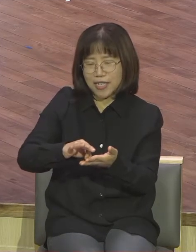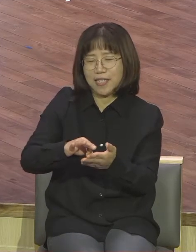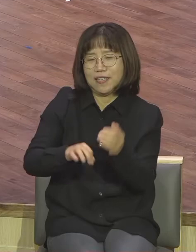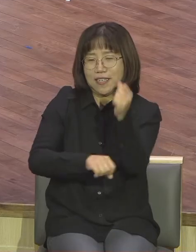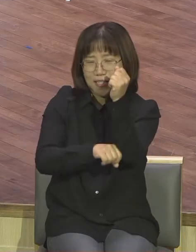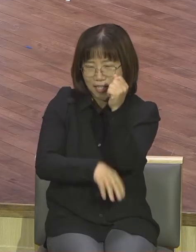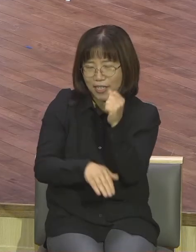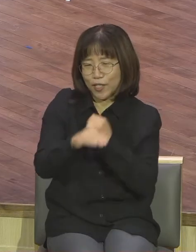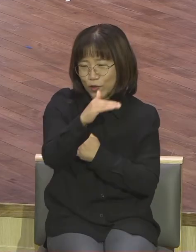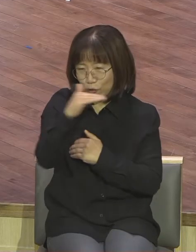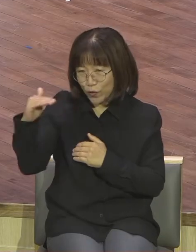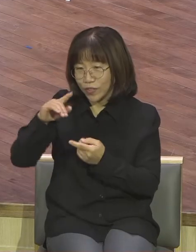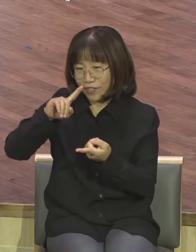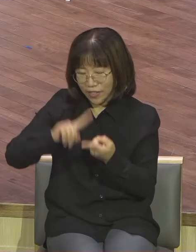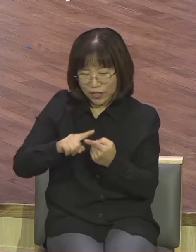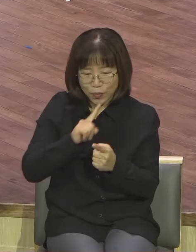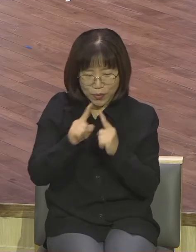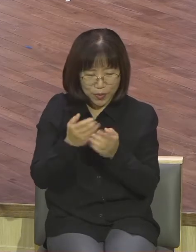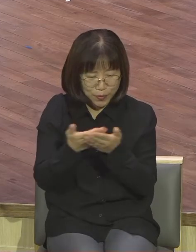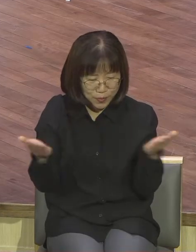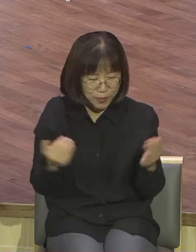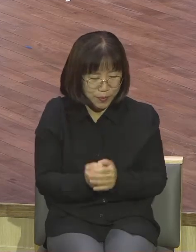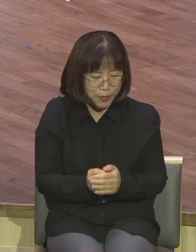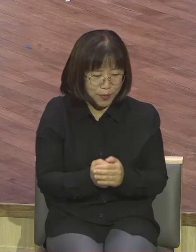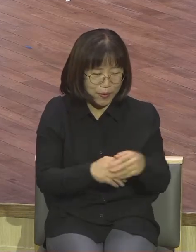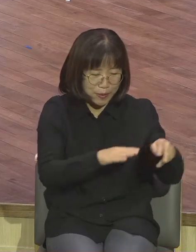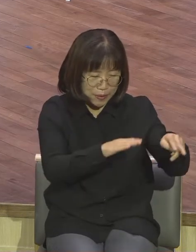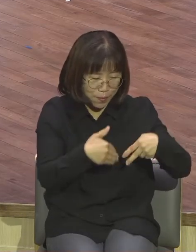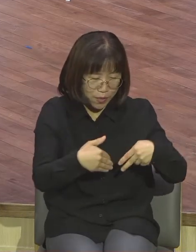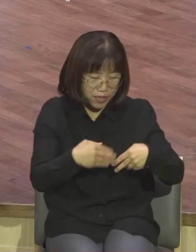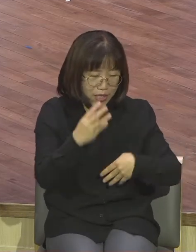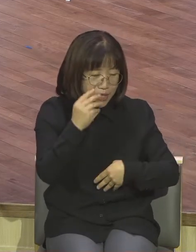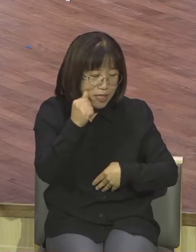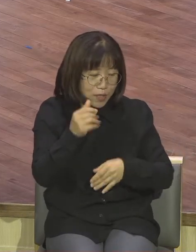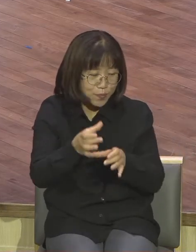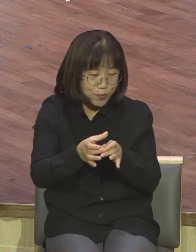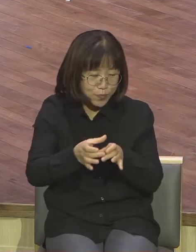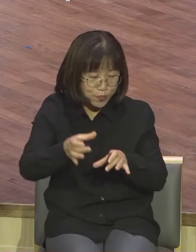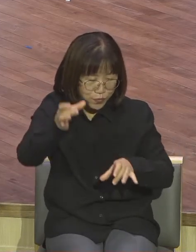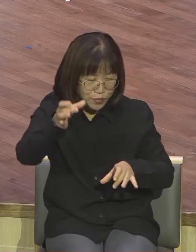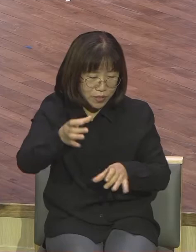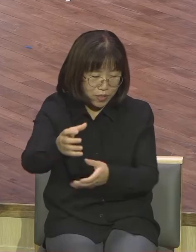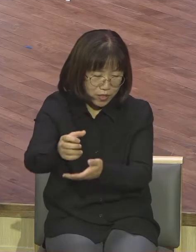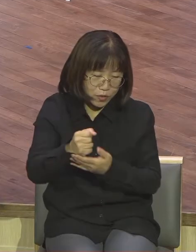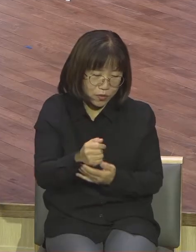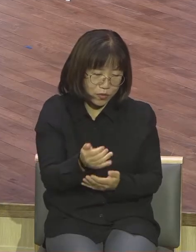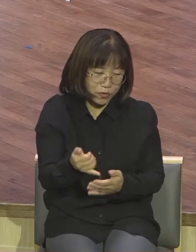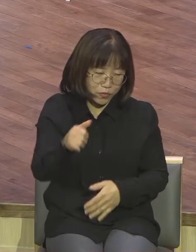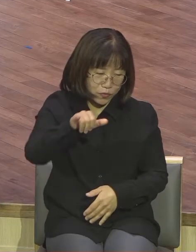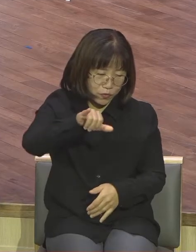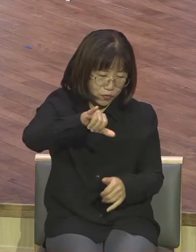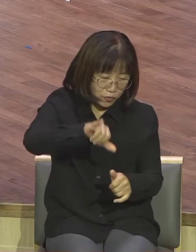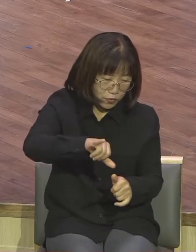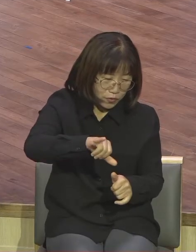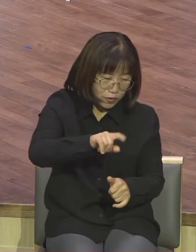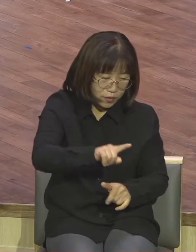사무엘이 기름 뿔병을 가져다가 그의 형제 중에서 그에게 부었더니 이 날 이후로